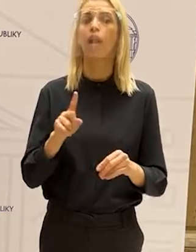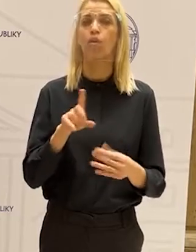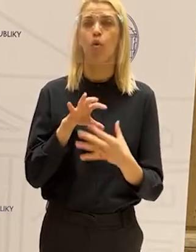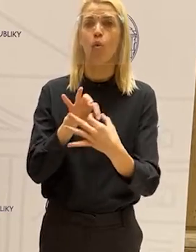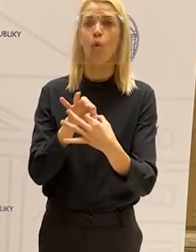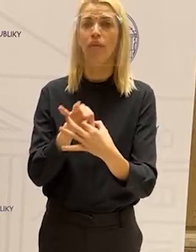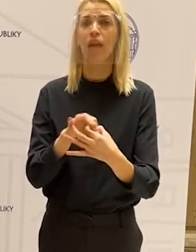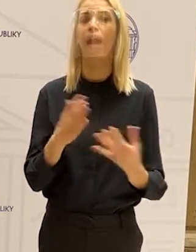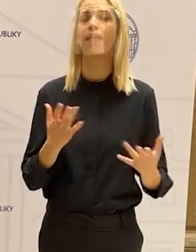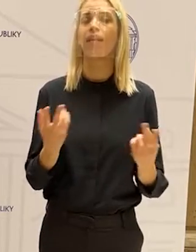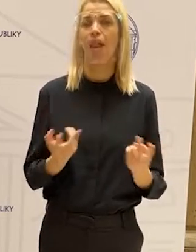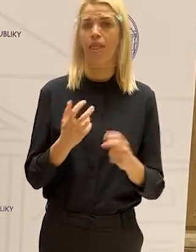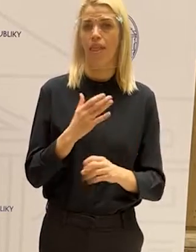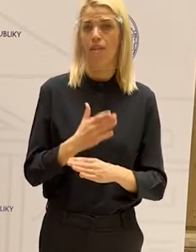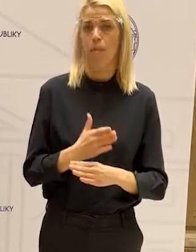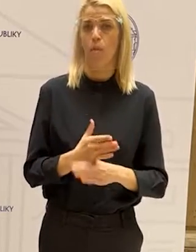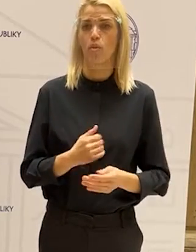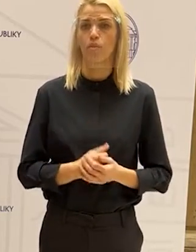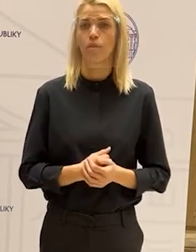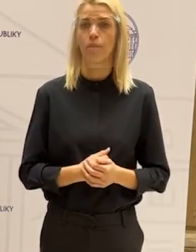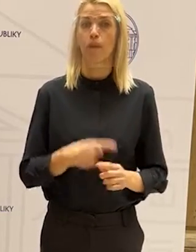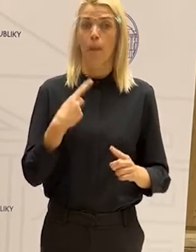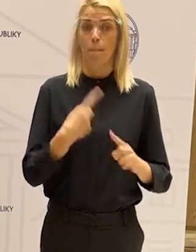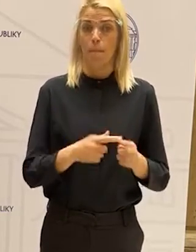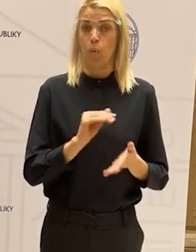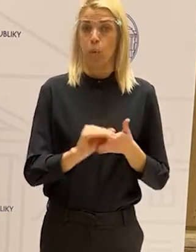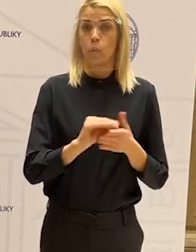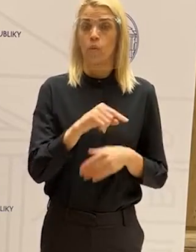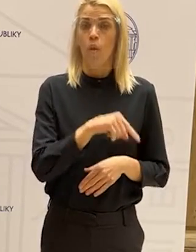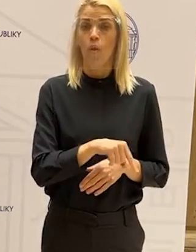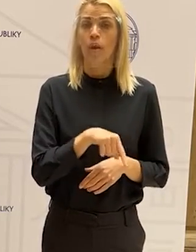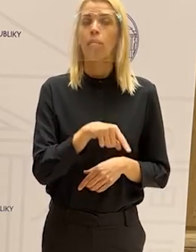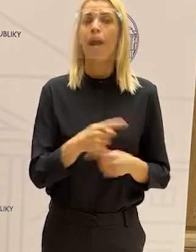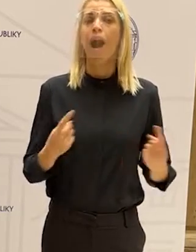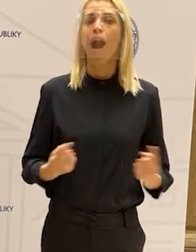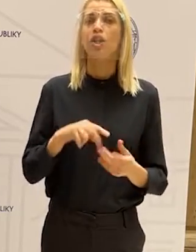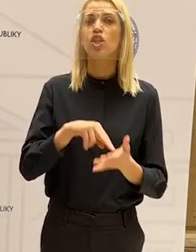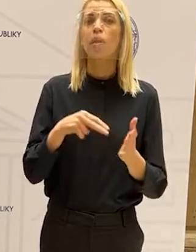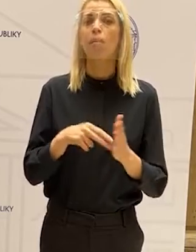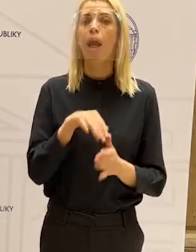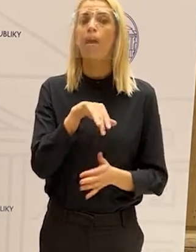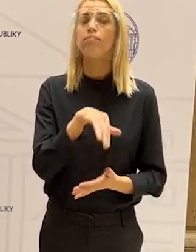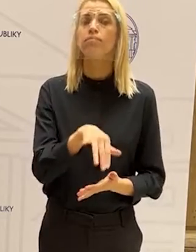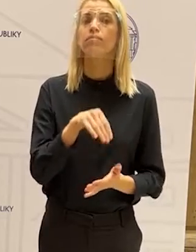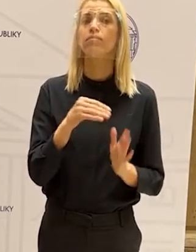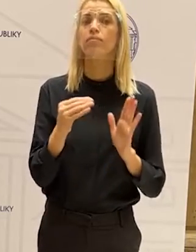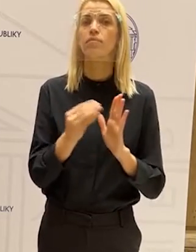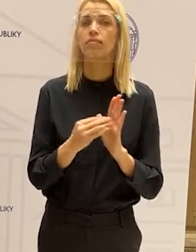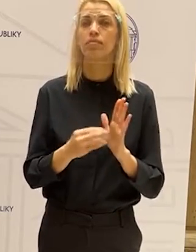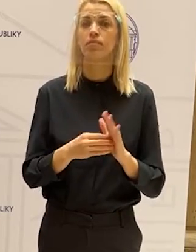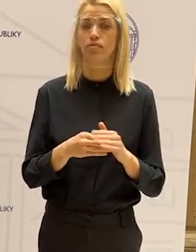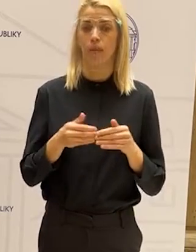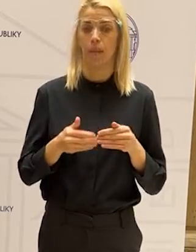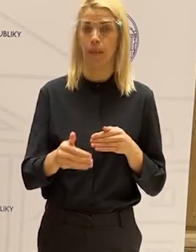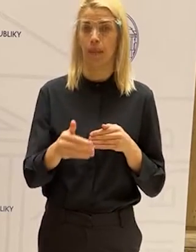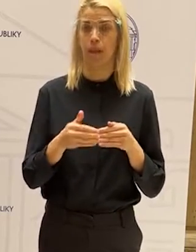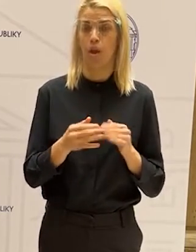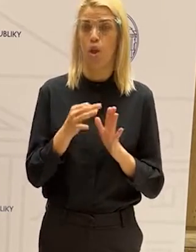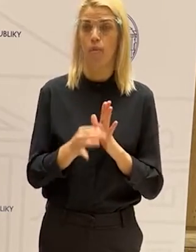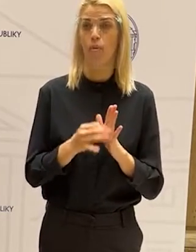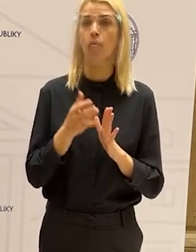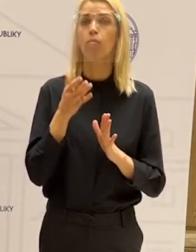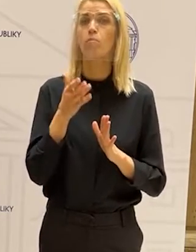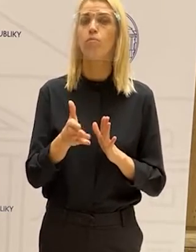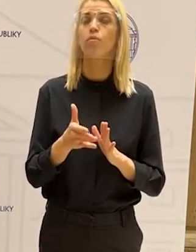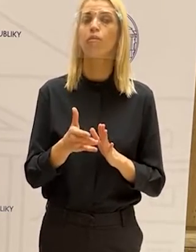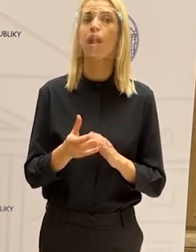vedeli kde hľadať pomoc. Zároveň okrem toho, tento action plan obsahuje to, že sa v najbližšom období bude tvoriť